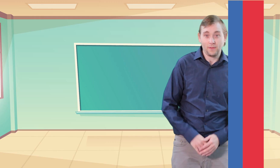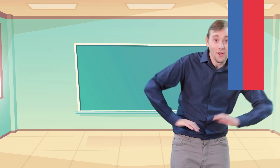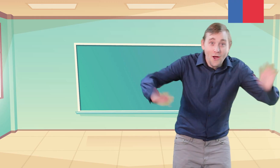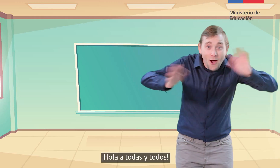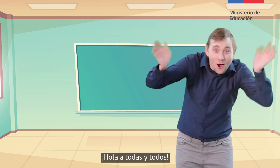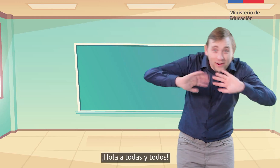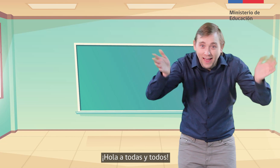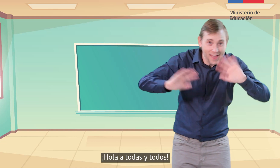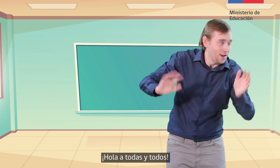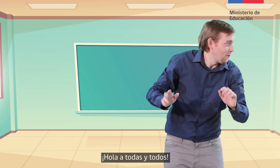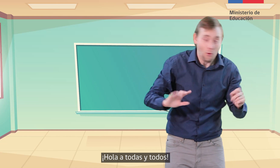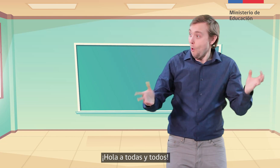¡Hola a todas y todos!